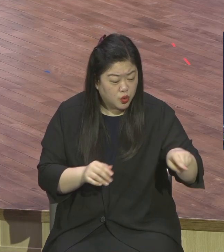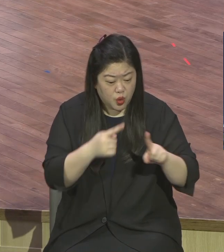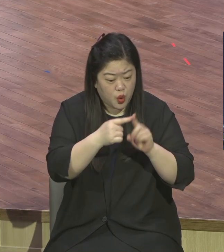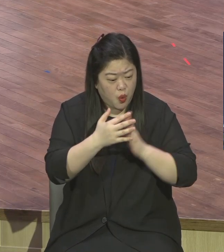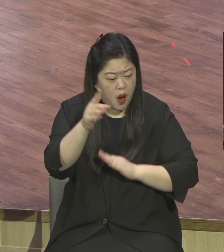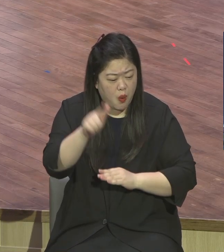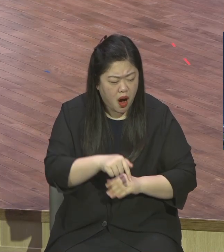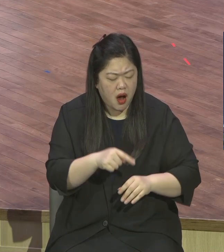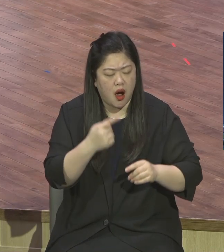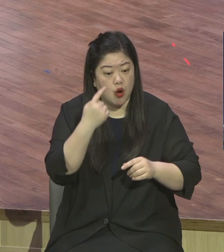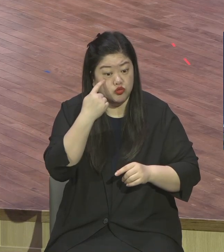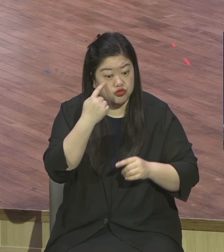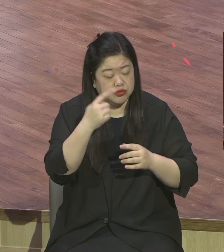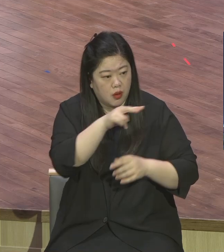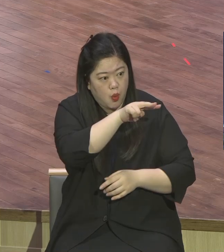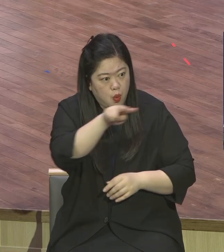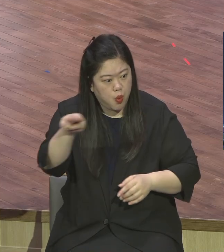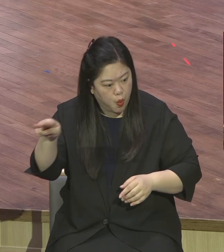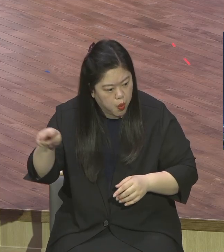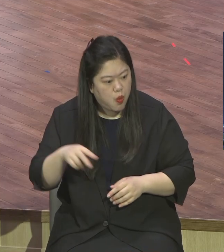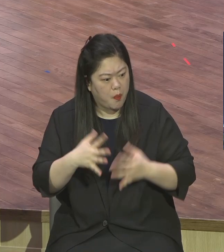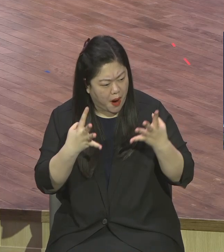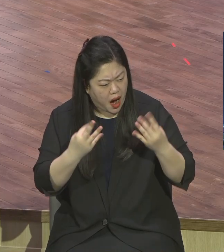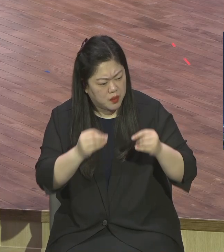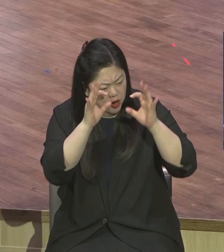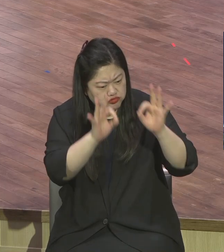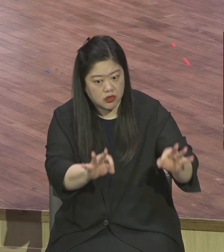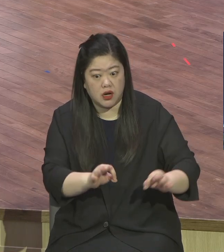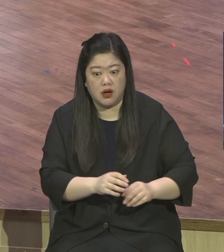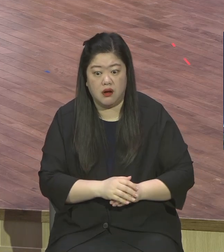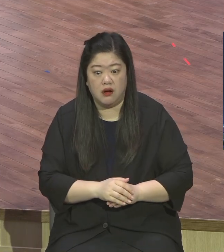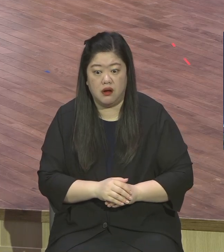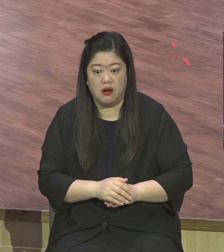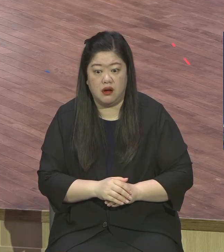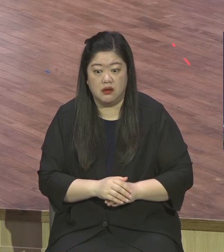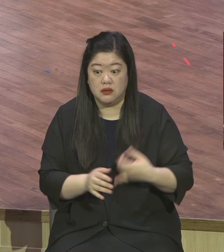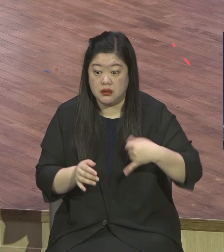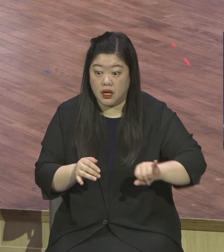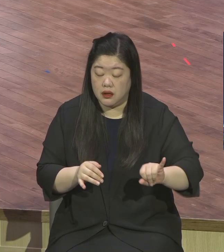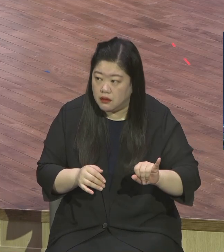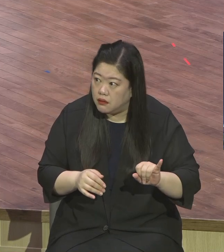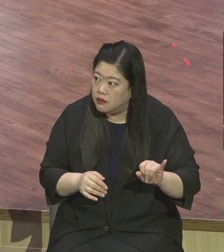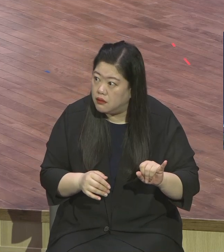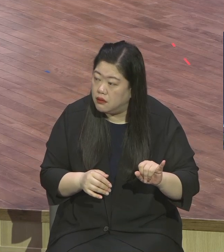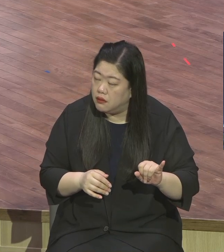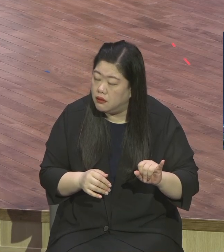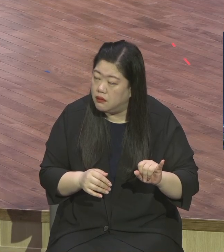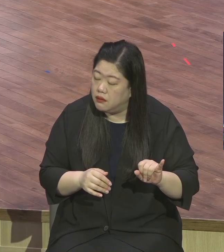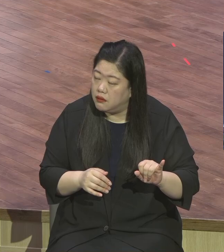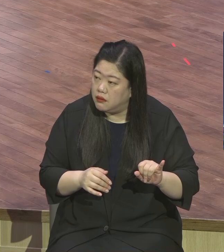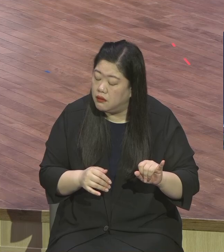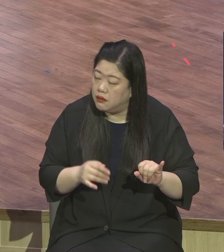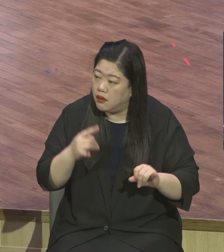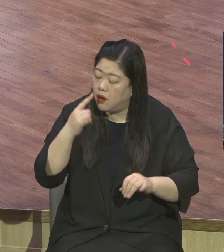이 말에 충격을 받아가지고 이 교수가 크게 무너졌다는 것입니다